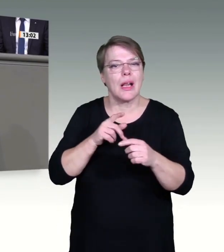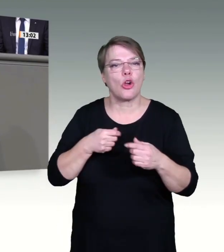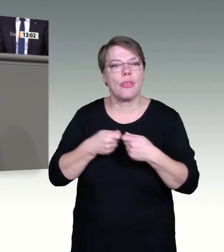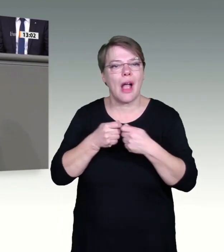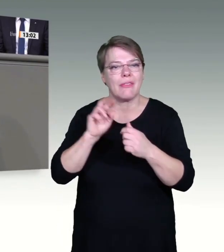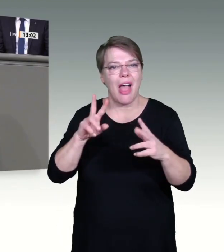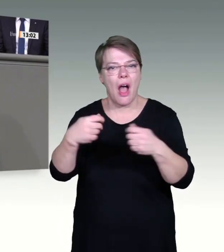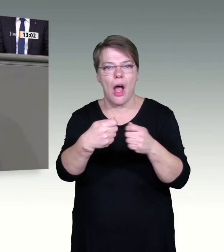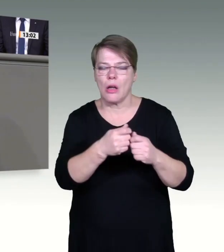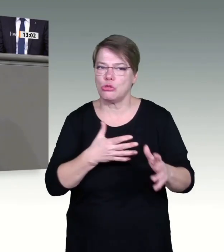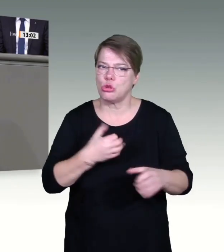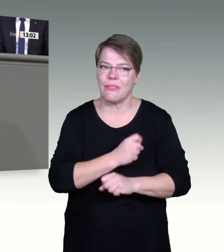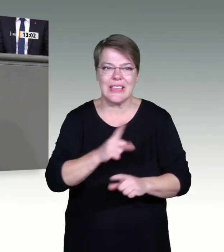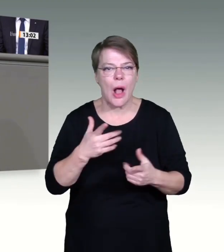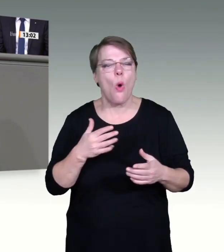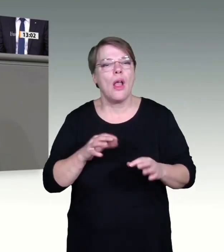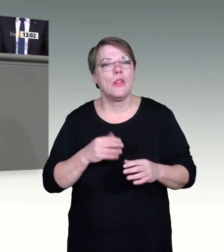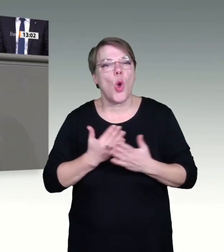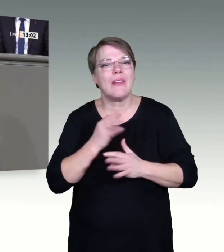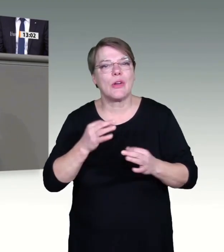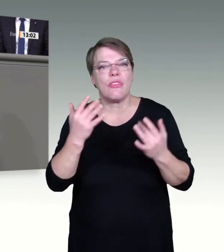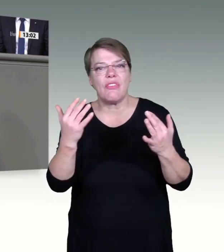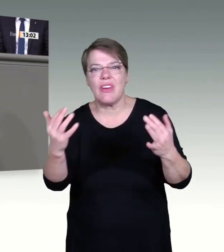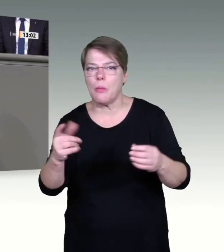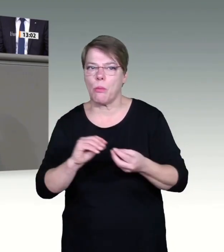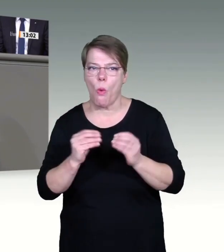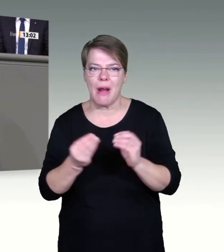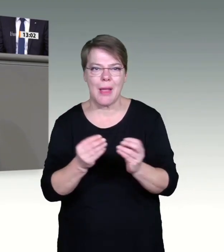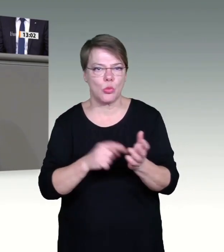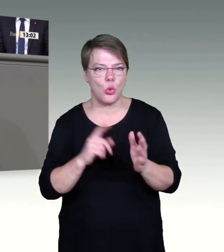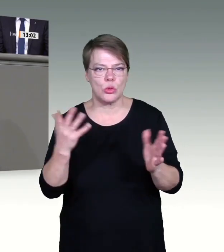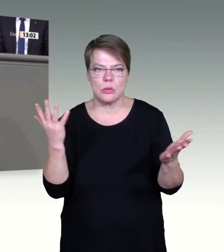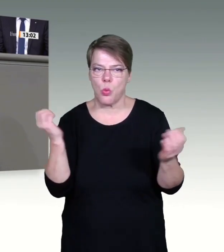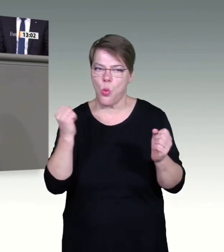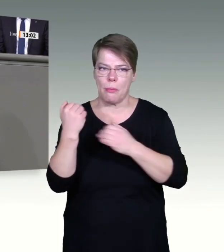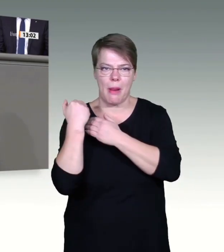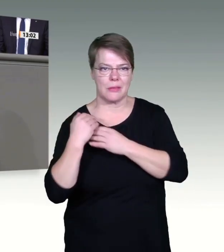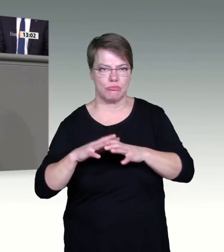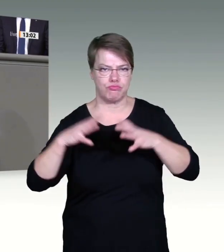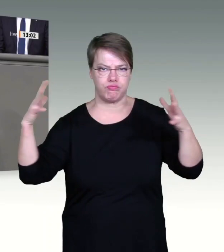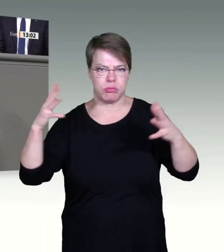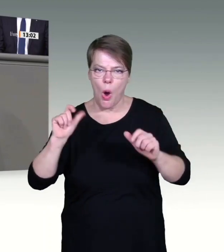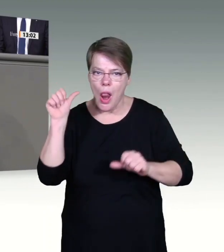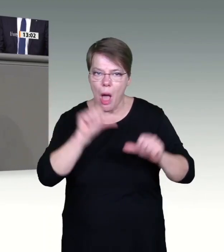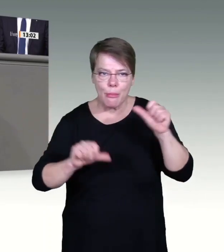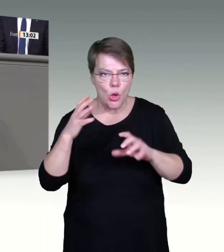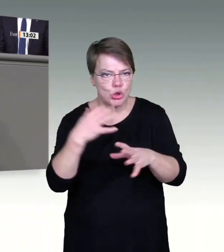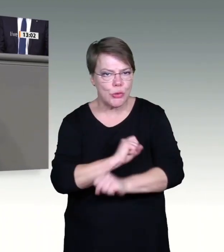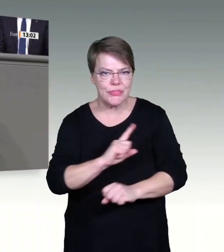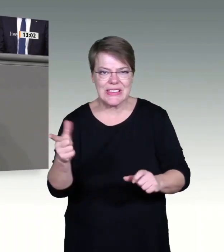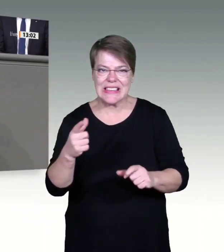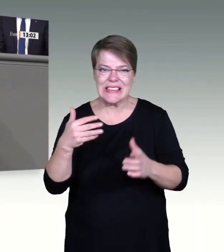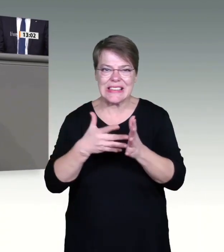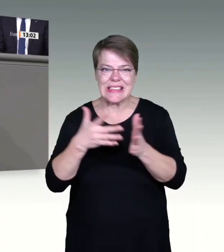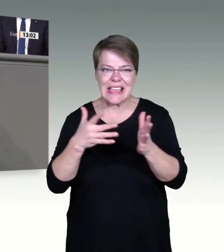schauen, dann müssen wir uns klar sein, dass wir diesen Omikron-Effekt nicht sofort heute Morgen in den Infektionszahlen mit einem Anstieg sehen werden. Er findet